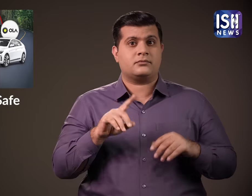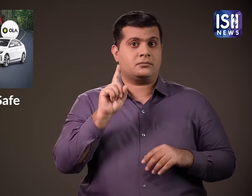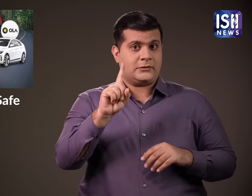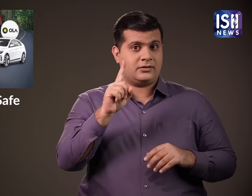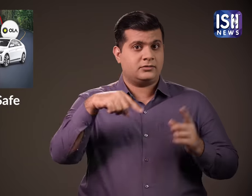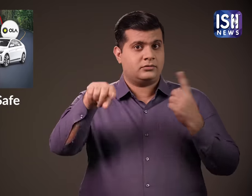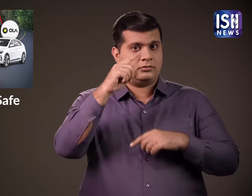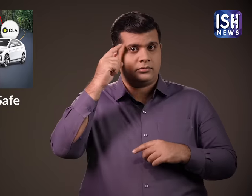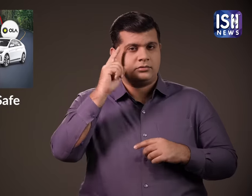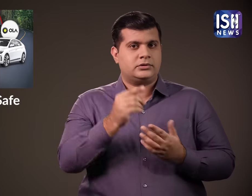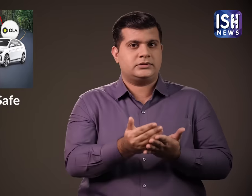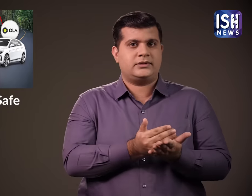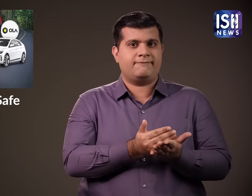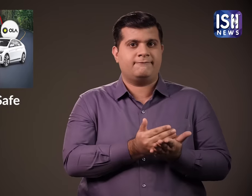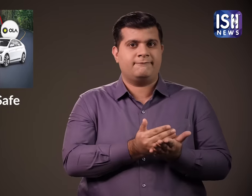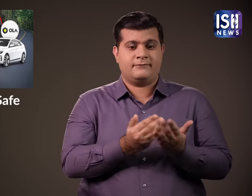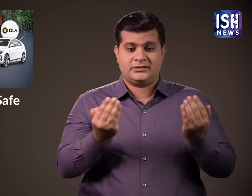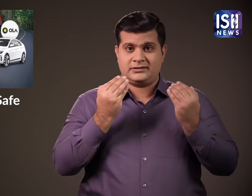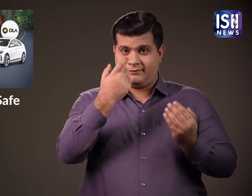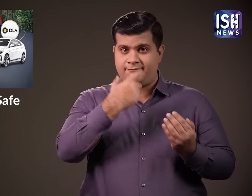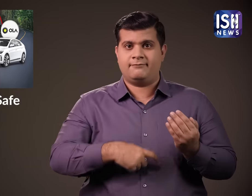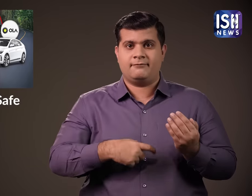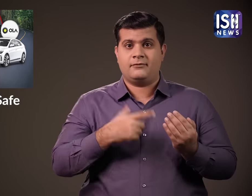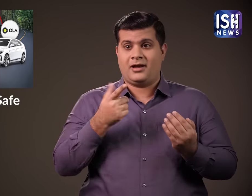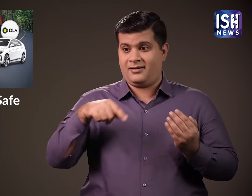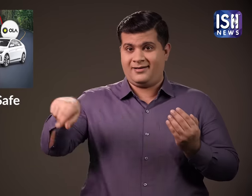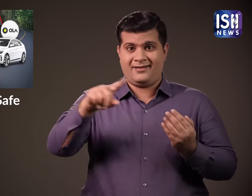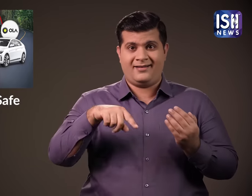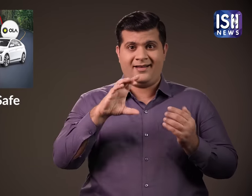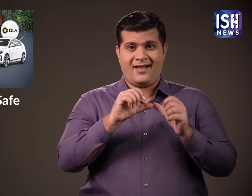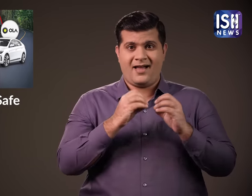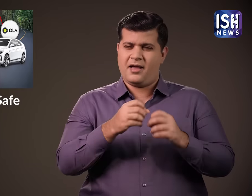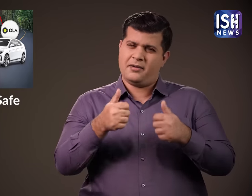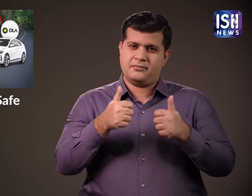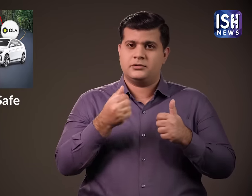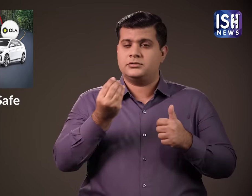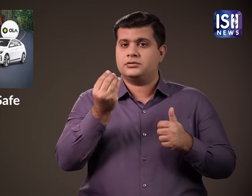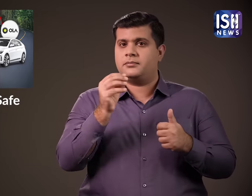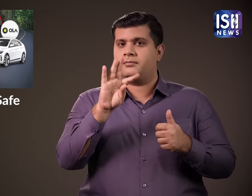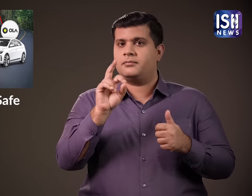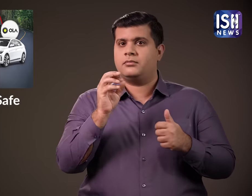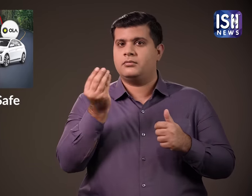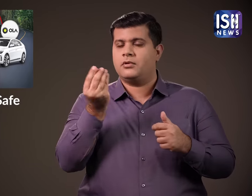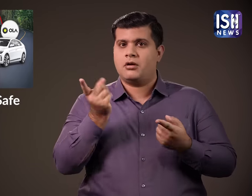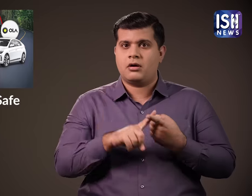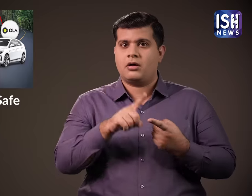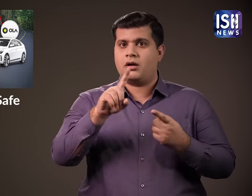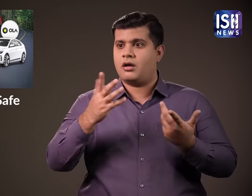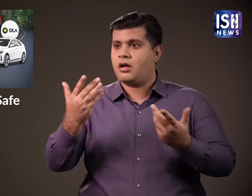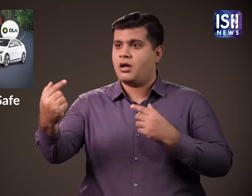लेकिन आपको अपने सुरक्षा सुनिश्चित करने की जरूरत है यहाँ पांच प्रमुक कैप सुरक्षा युक्तिया दी गई है जो आपको खुद को सुरक्षित रखने और